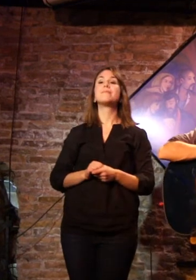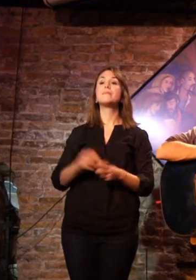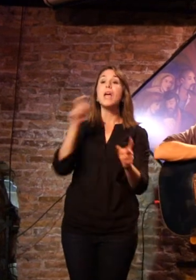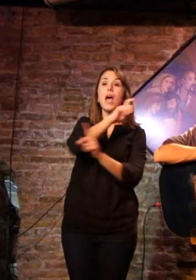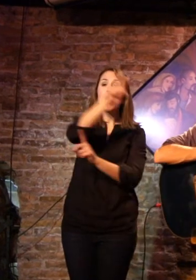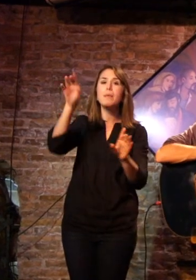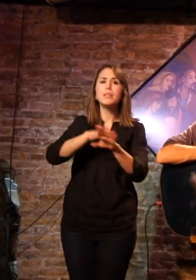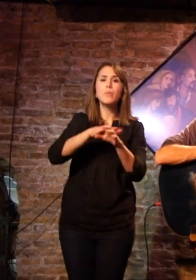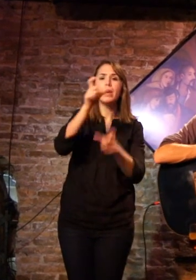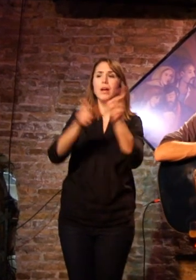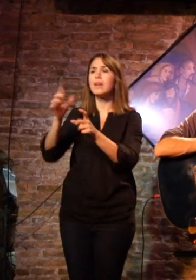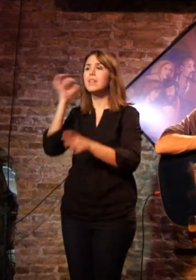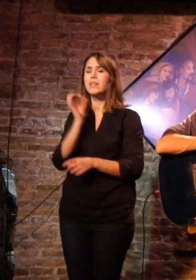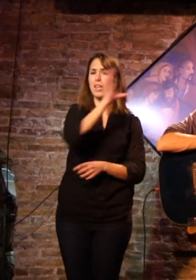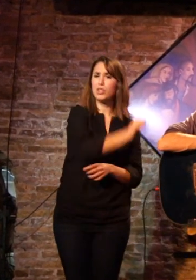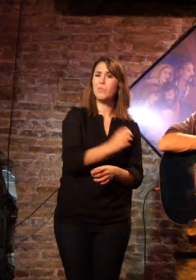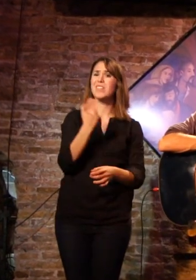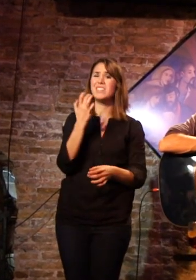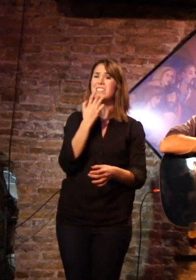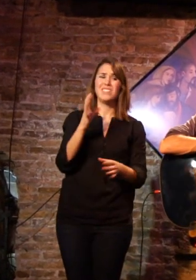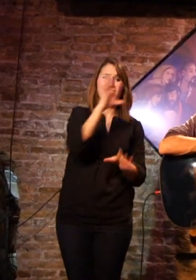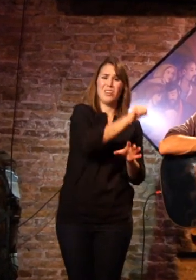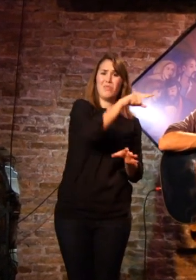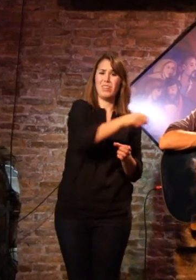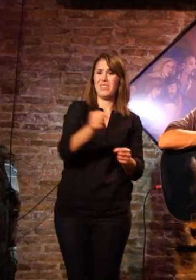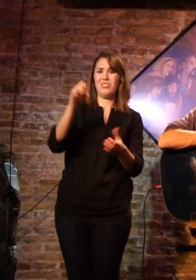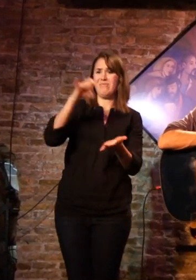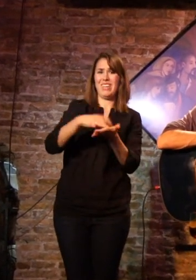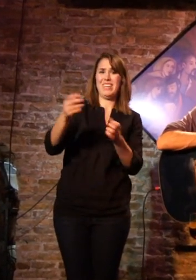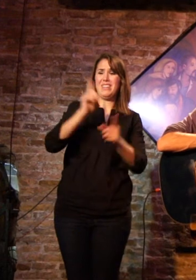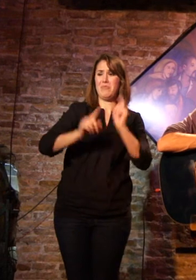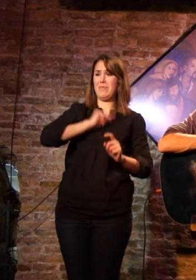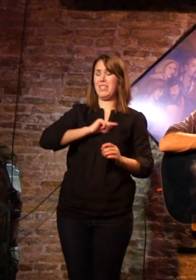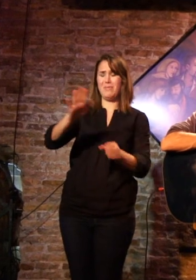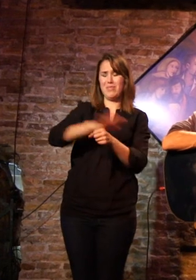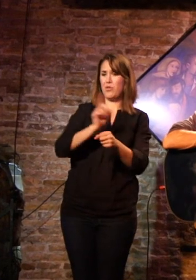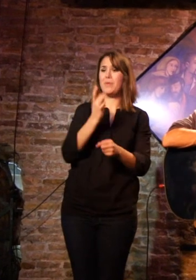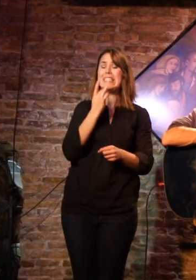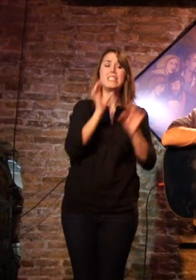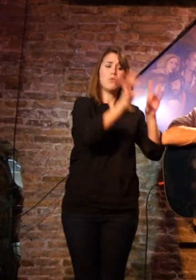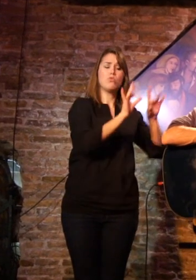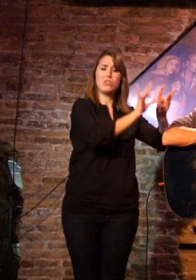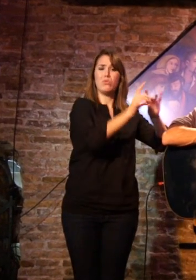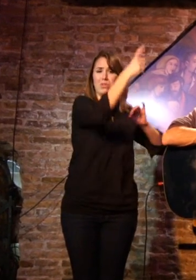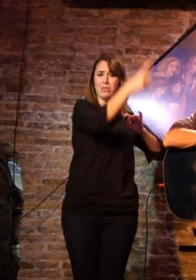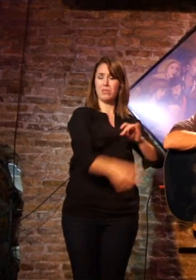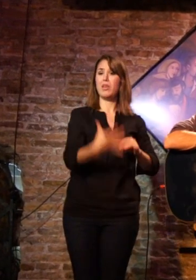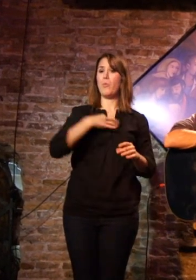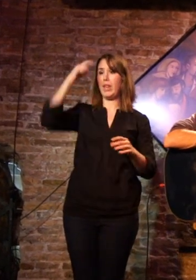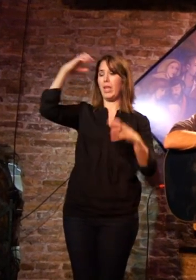Aviso a consumidoras. La garantía no cubre averías sentimentales. El uso prolongado de este personaje puede provocar daños